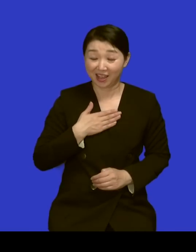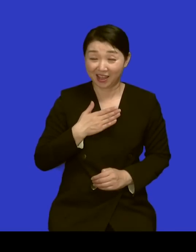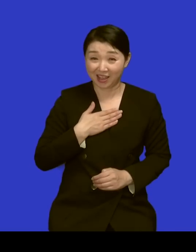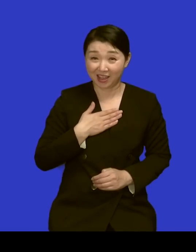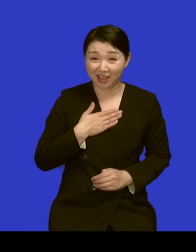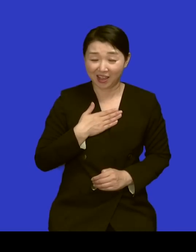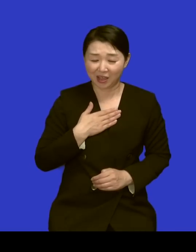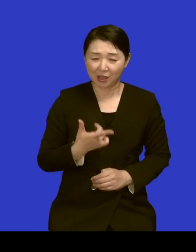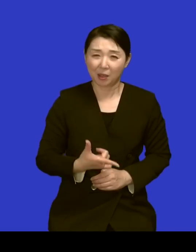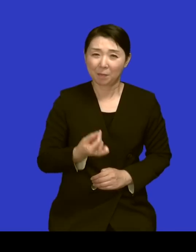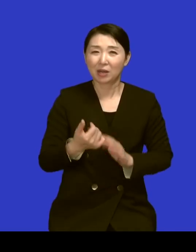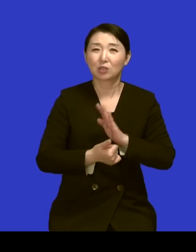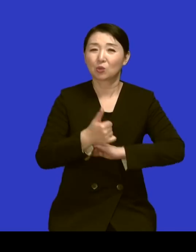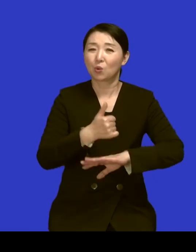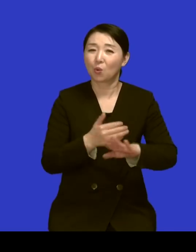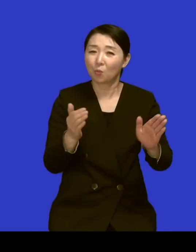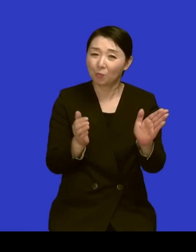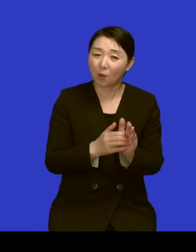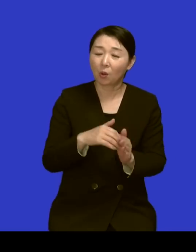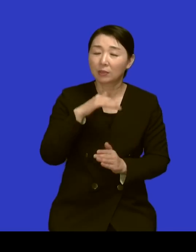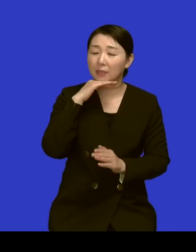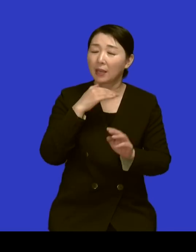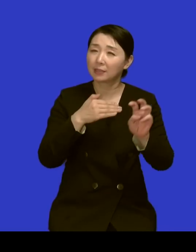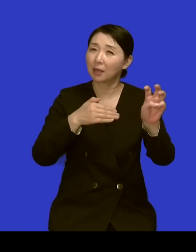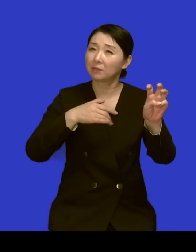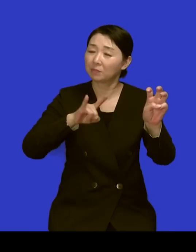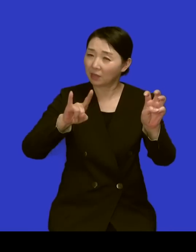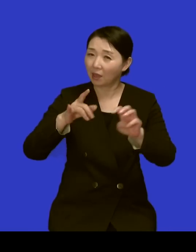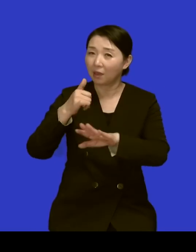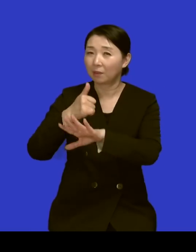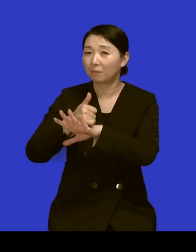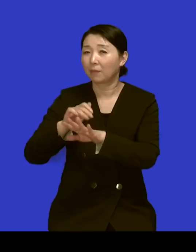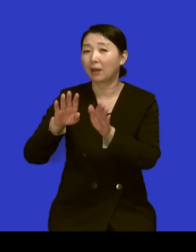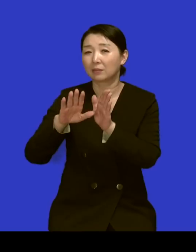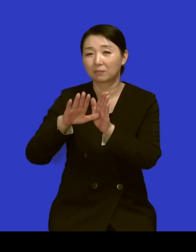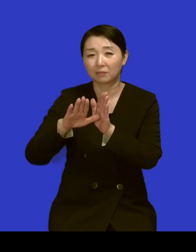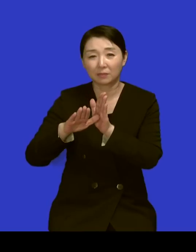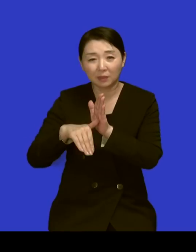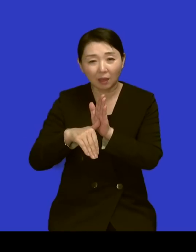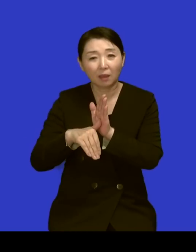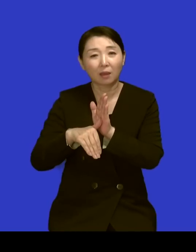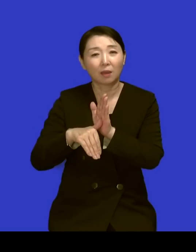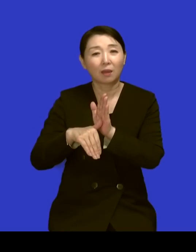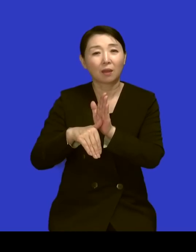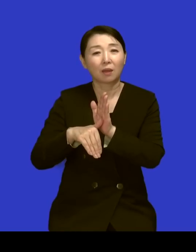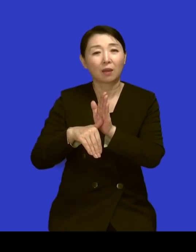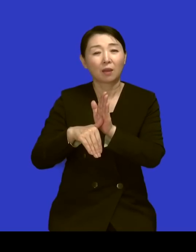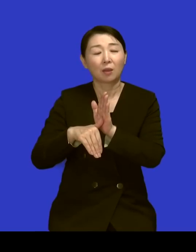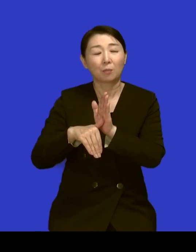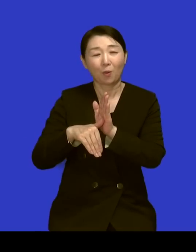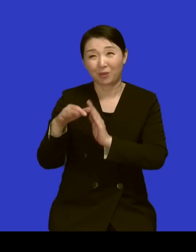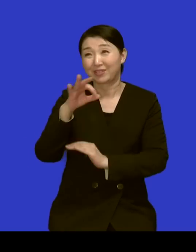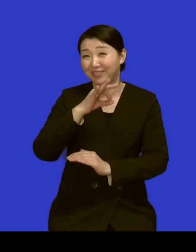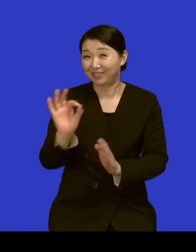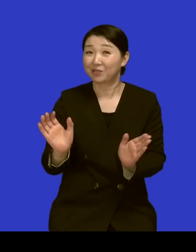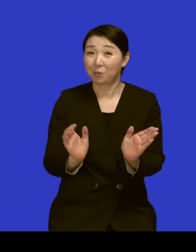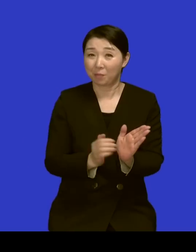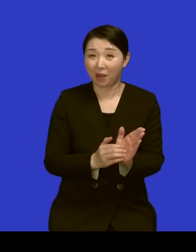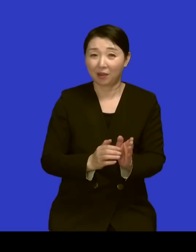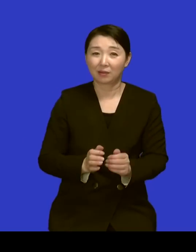성공? 그게 30대 후반돼서 굉장히 이제 팝으로 인정받게 됐는데 그때 이제 많은 기자분들도 그걸